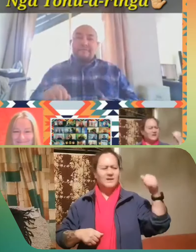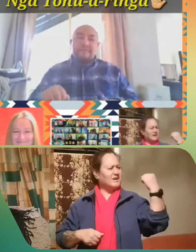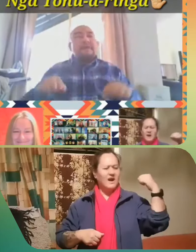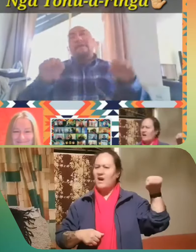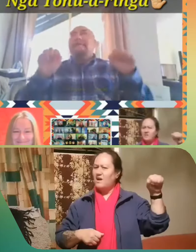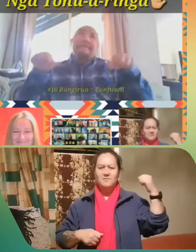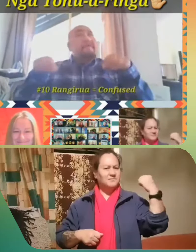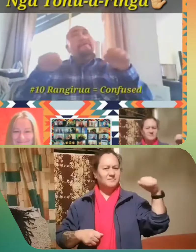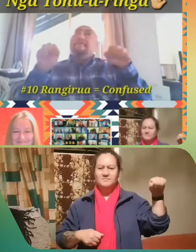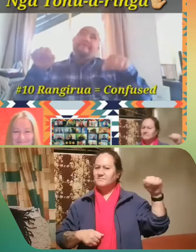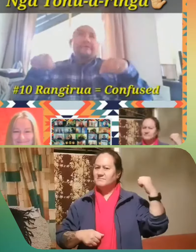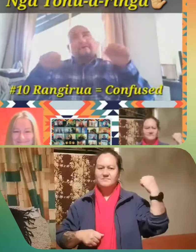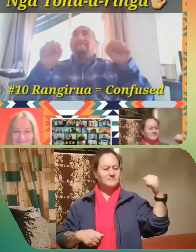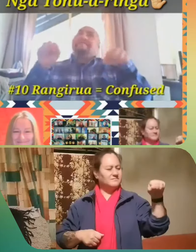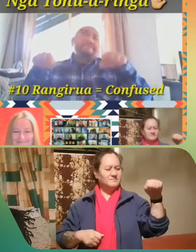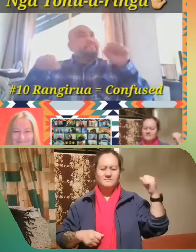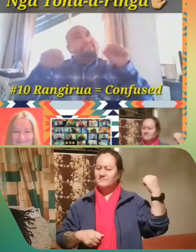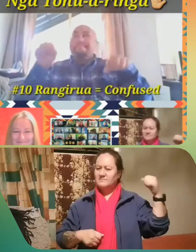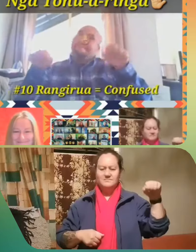Kāu.